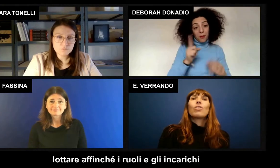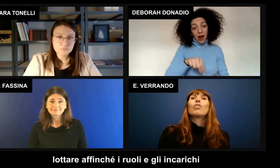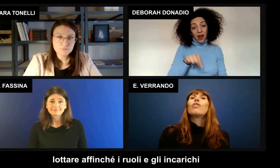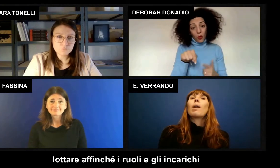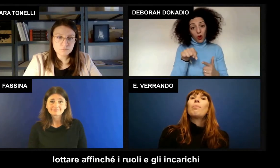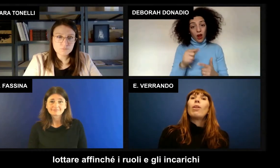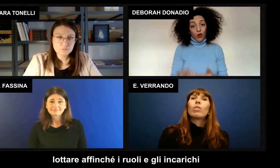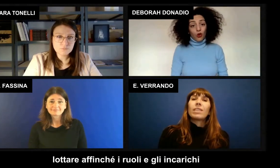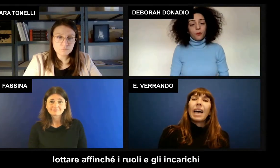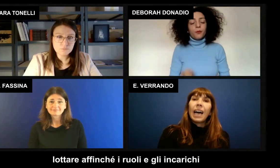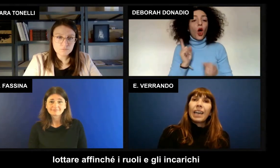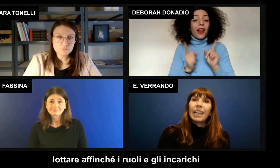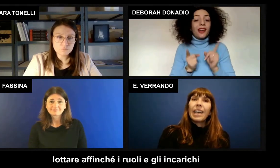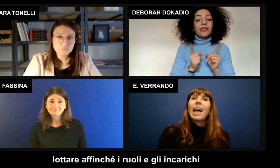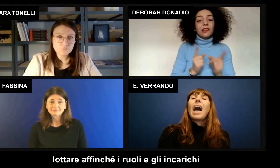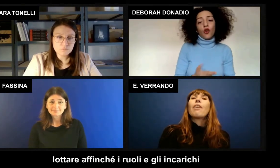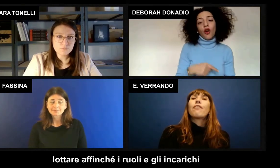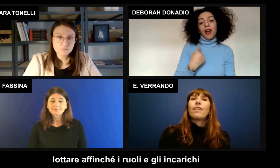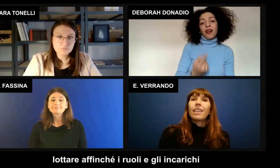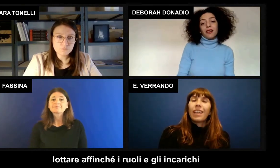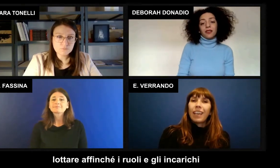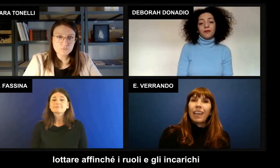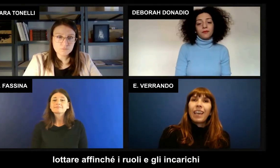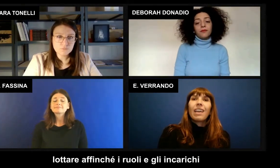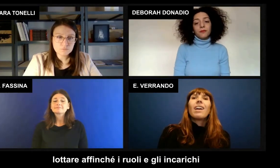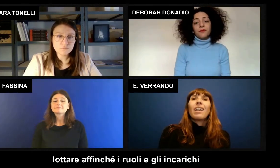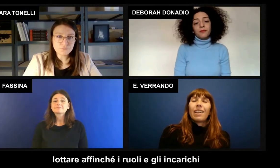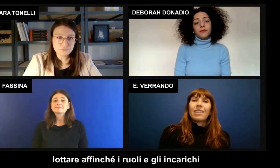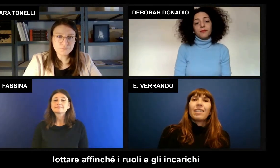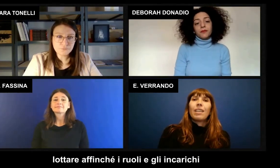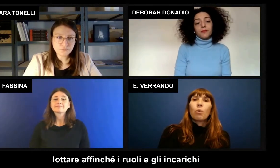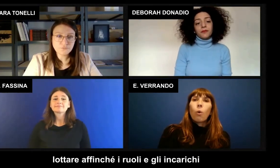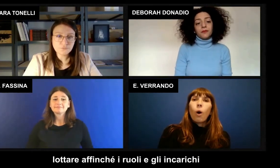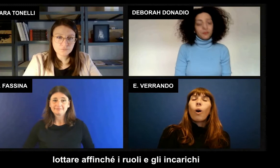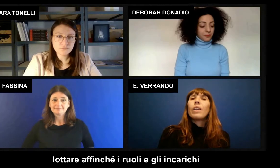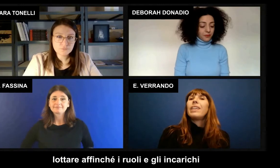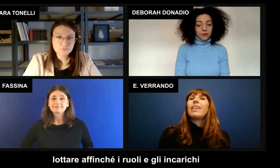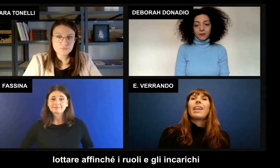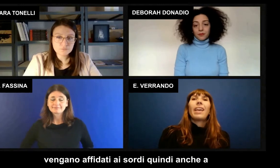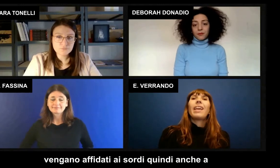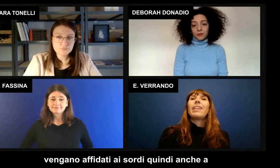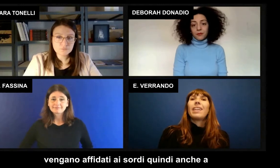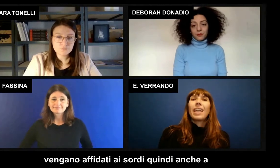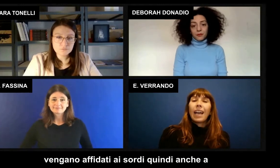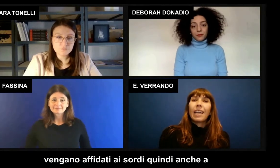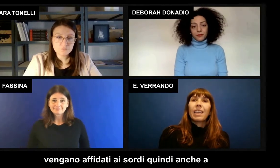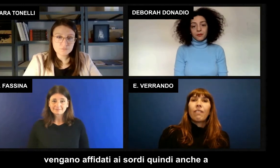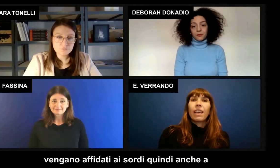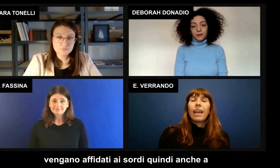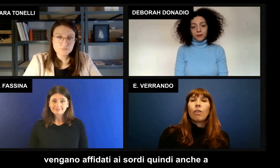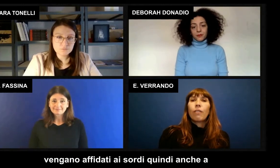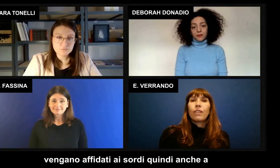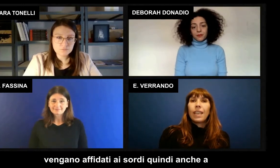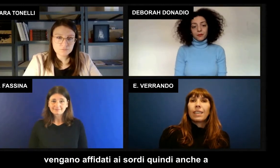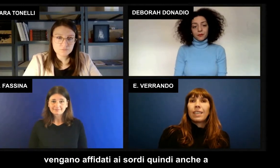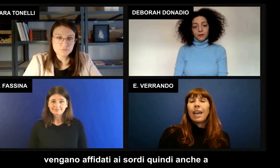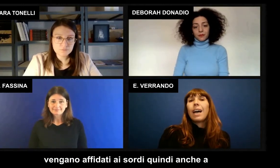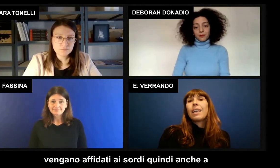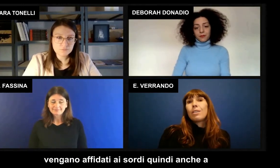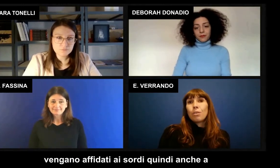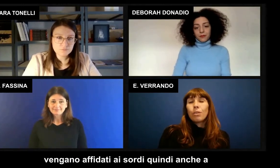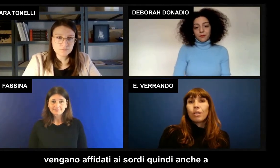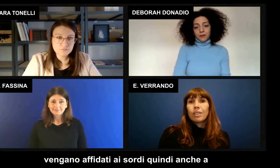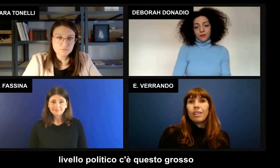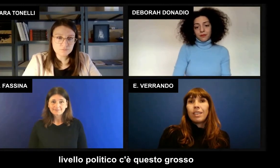dovrebbe lottare affinché i ruoli e gli incarichi vengano affidati